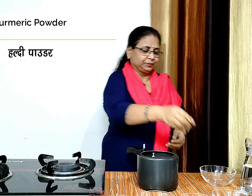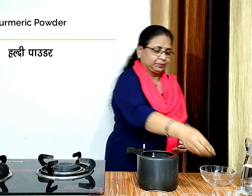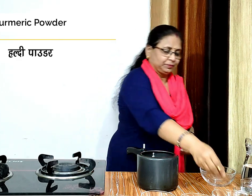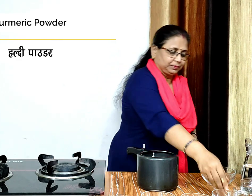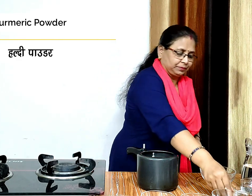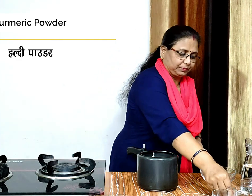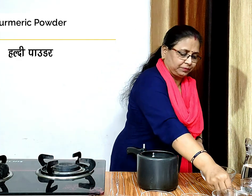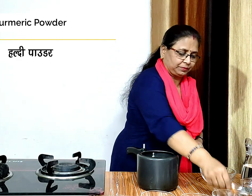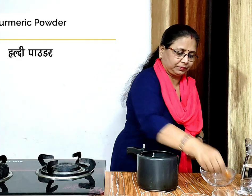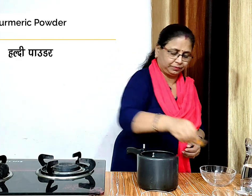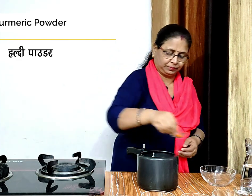पाउडर